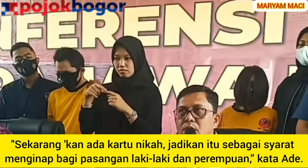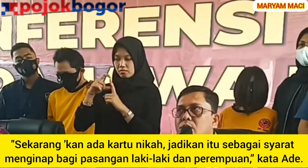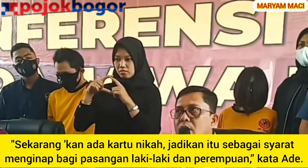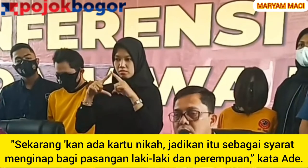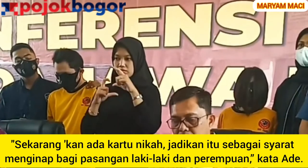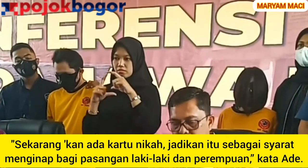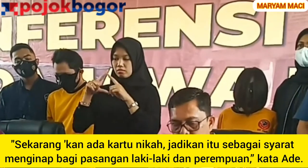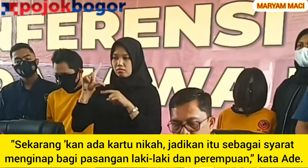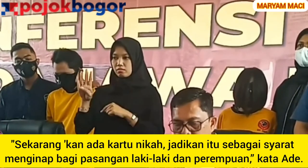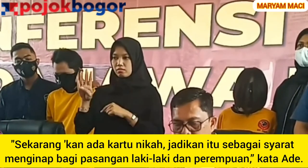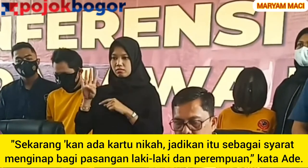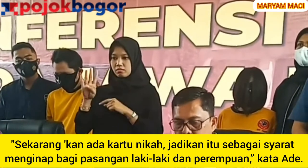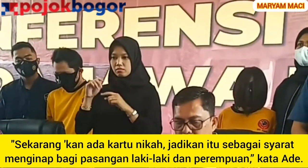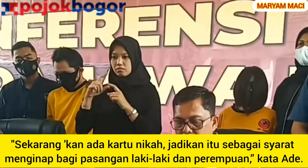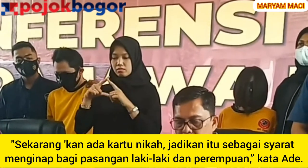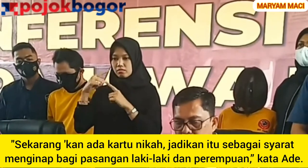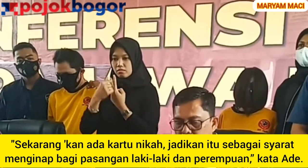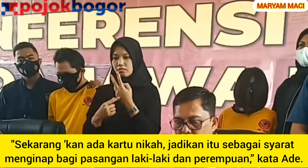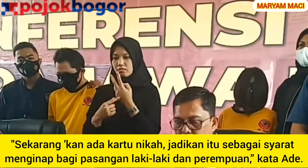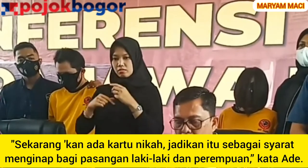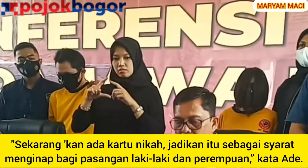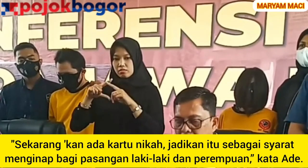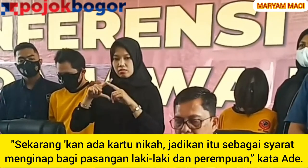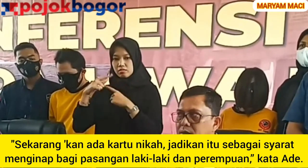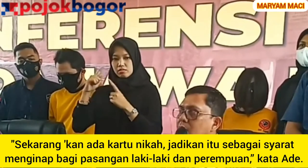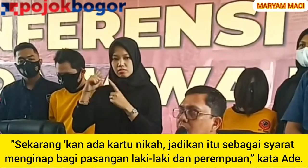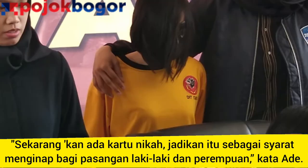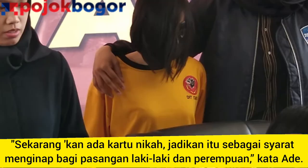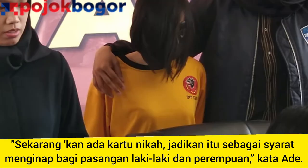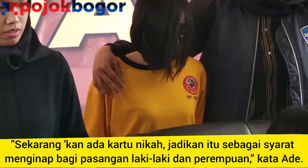undang-undang peri nomor 44 tahun 2008